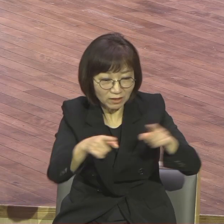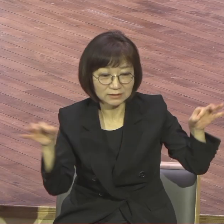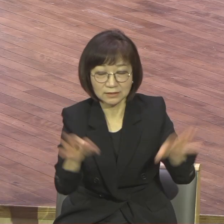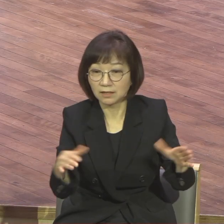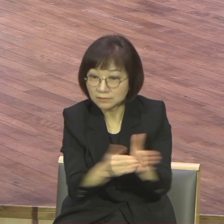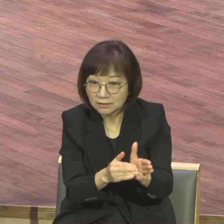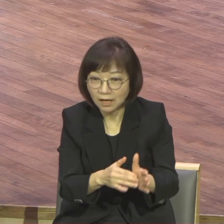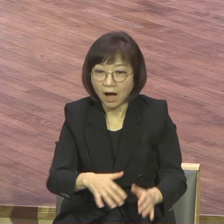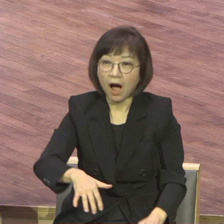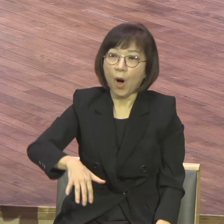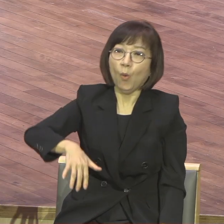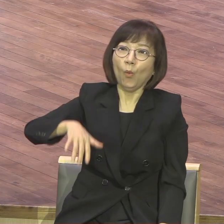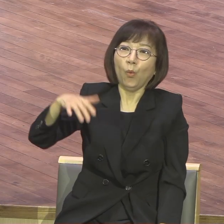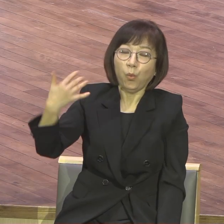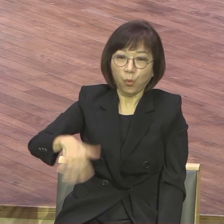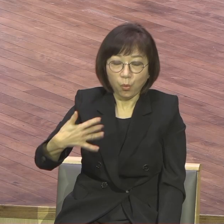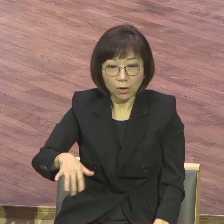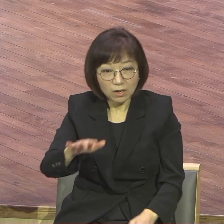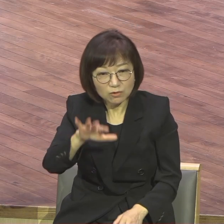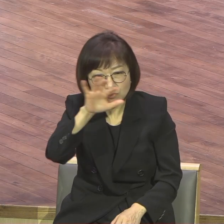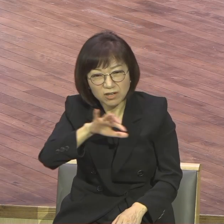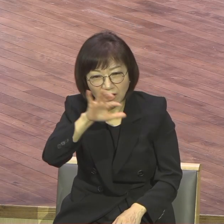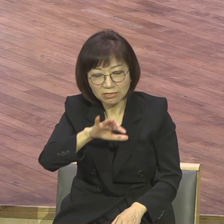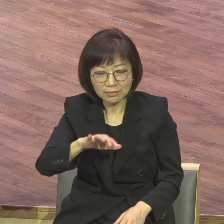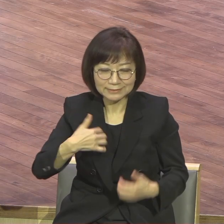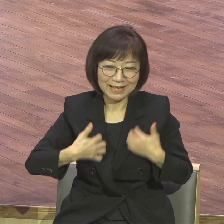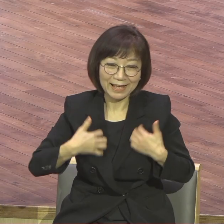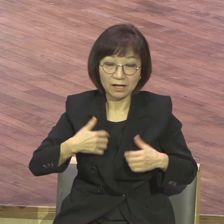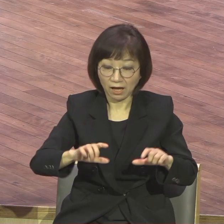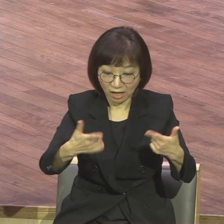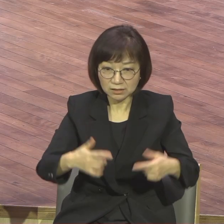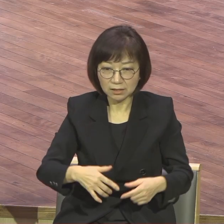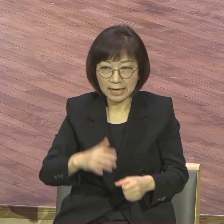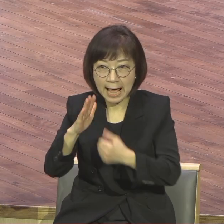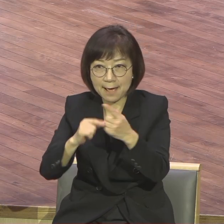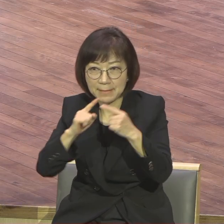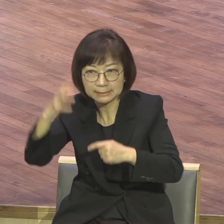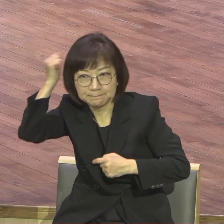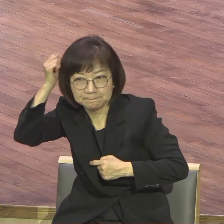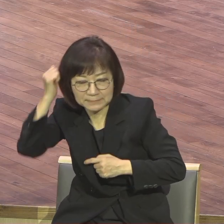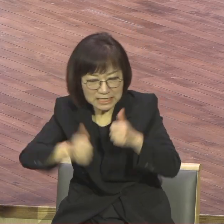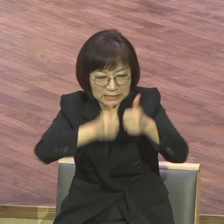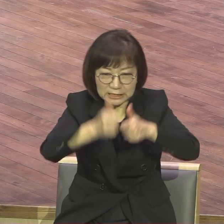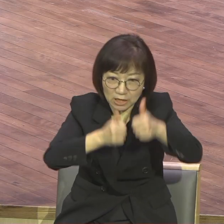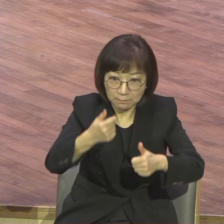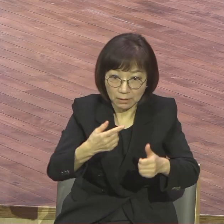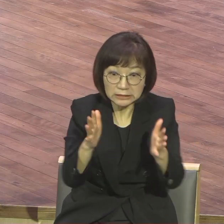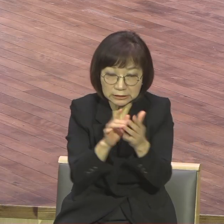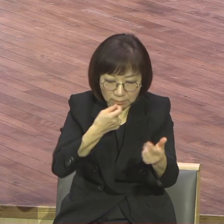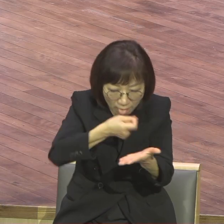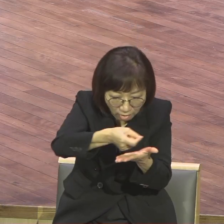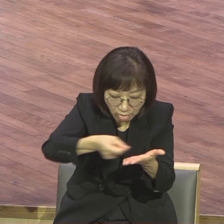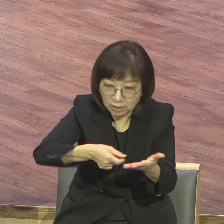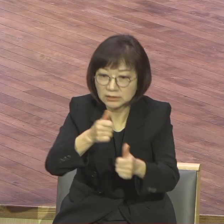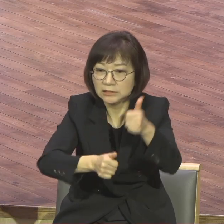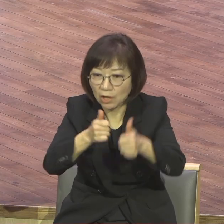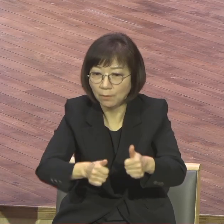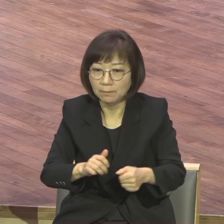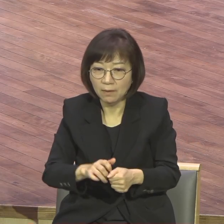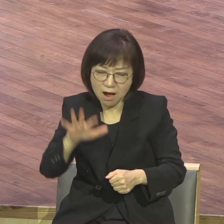훈련이 엄청 샌데 암송해야 되고 직접 시험치어야 되고 그런데 그걸 훈련